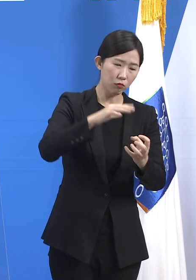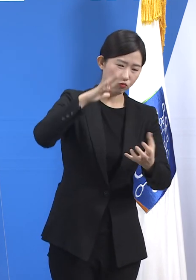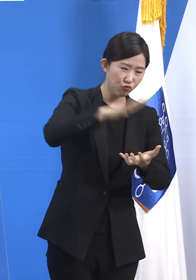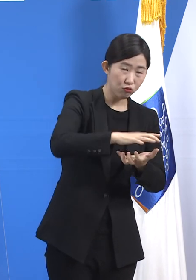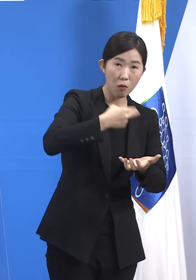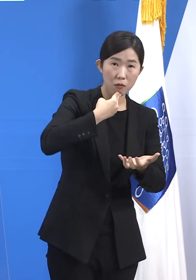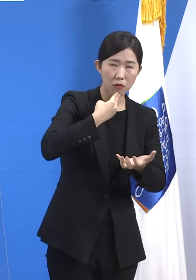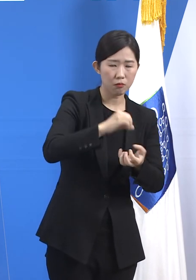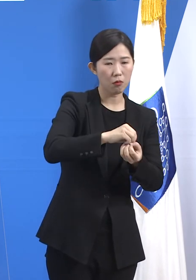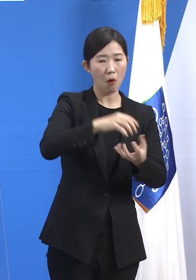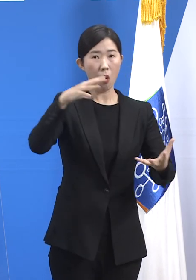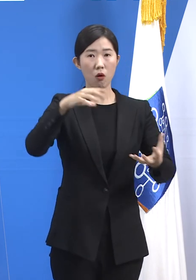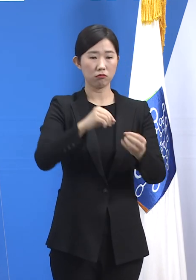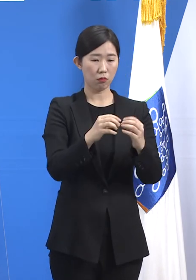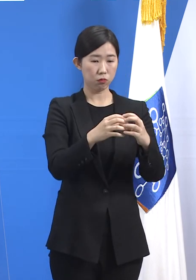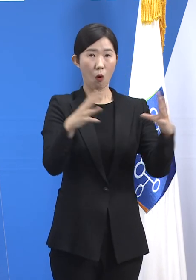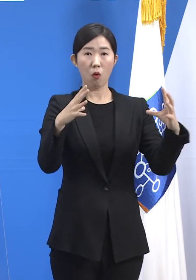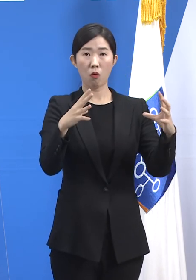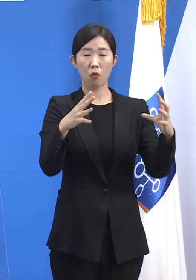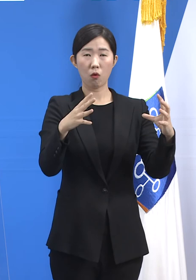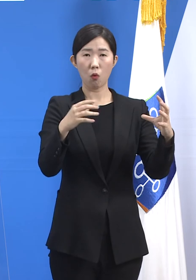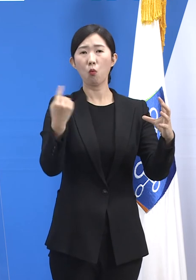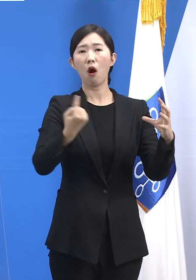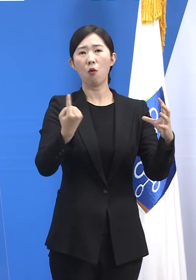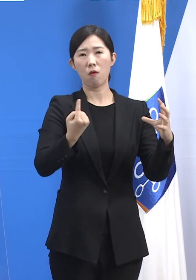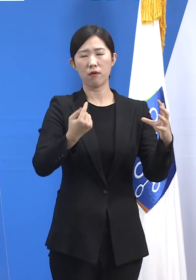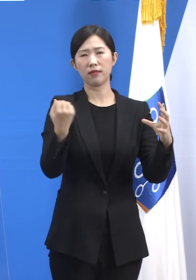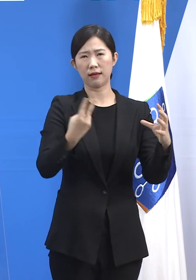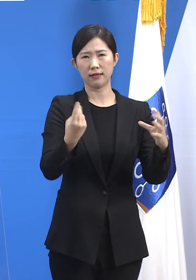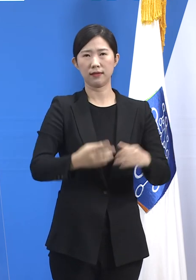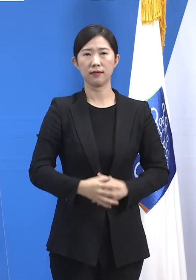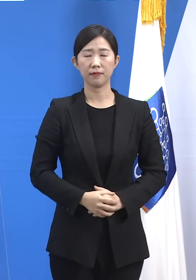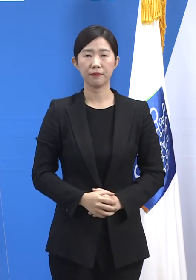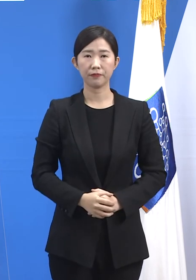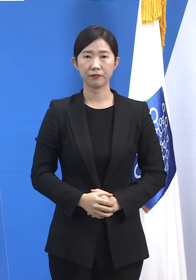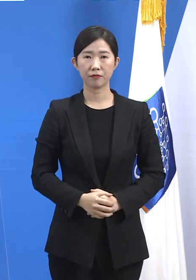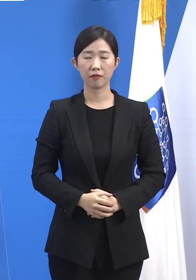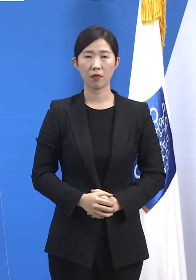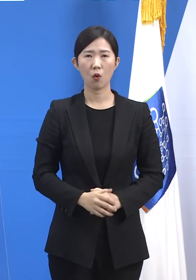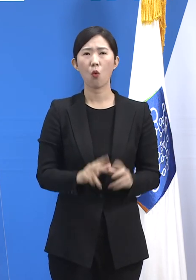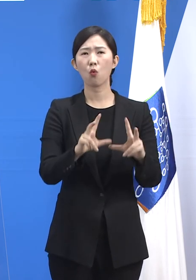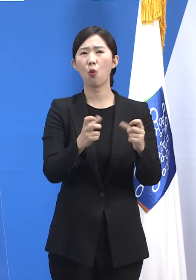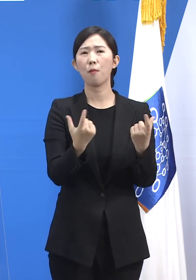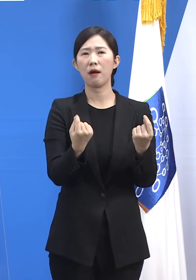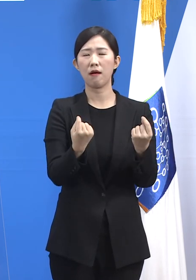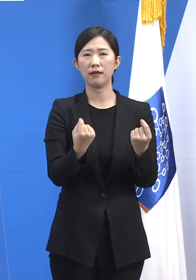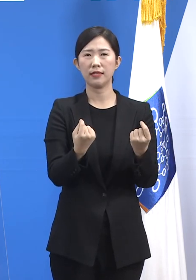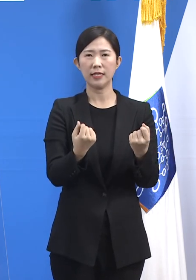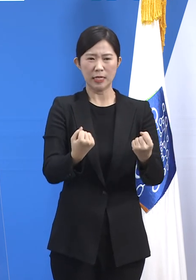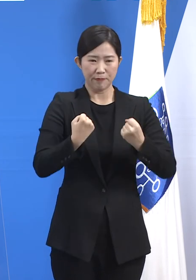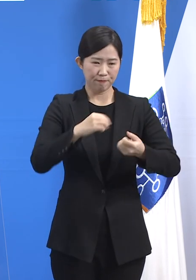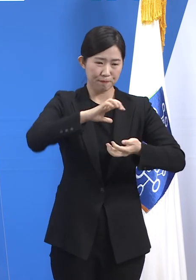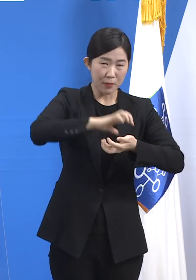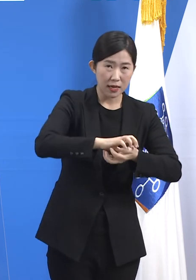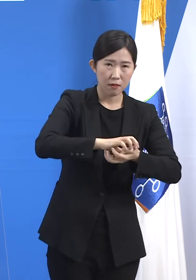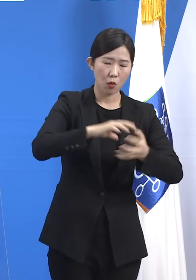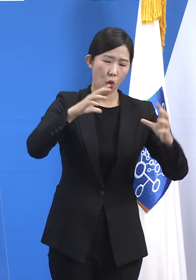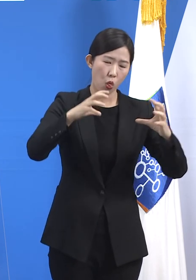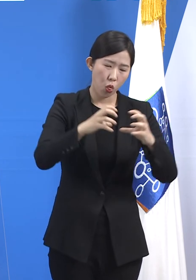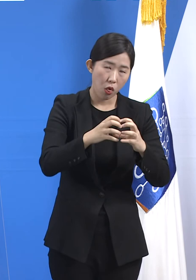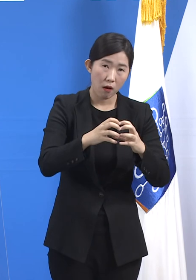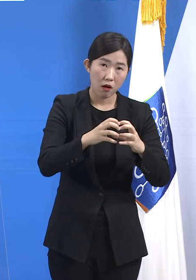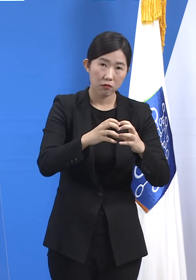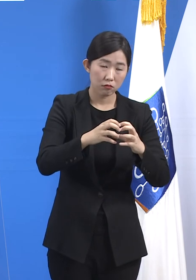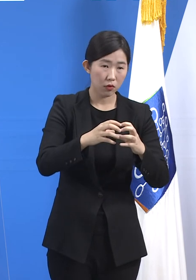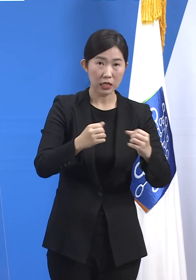시간을 두고 다시 올라올 것입니다. 그래서 지금과 같은 유행의 하강 소강